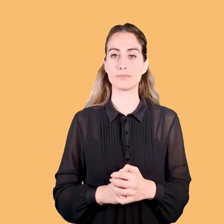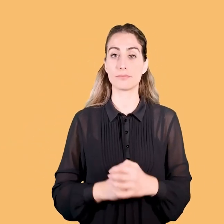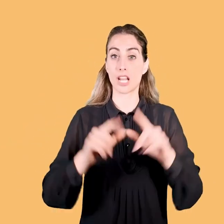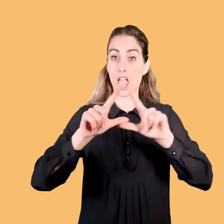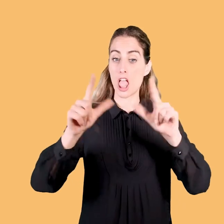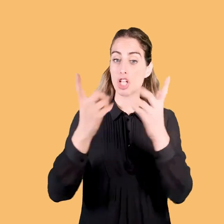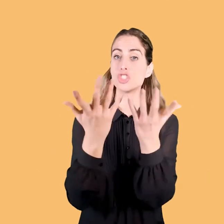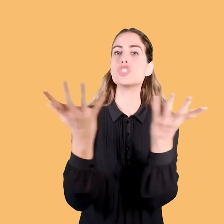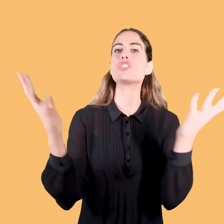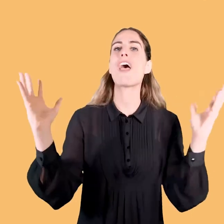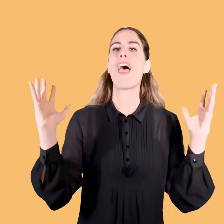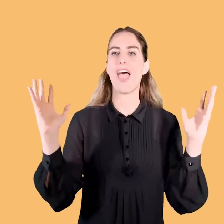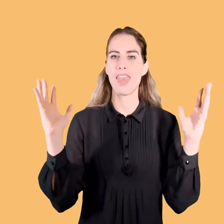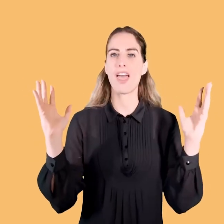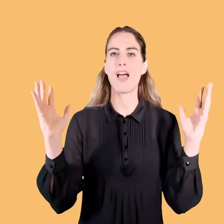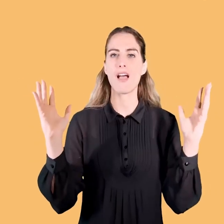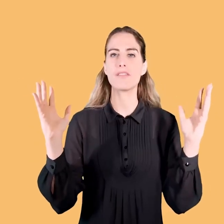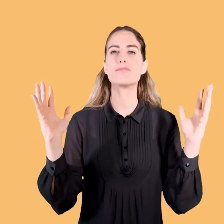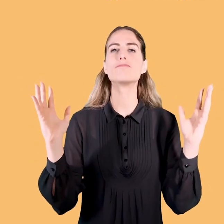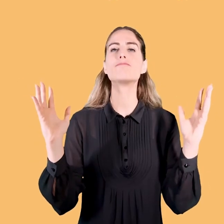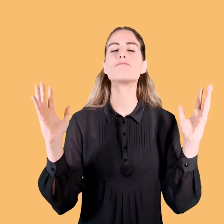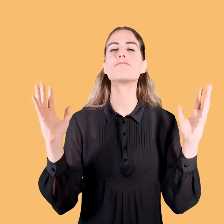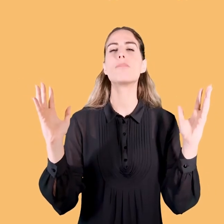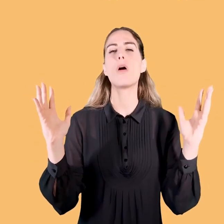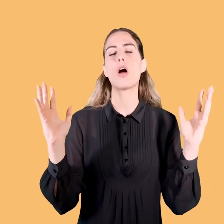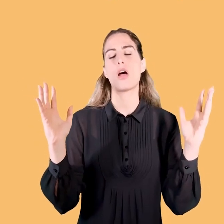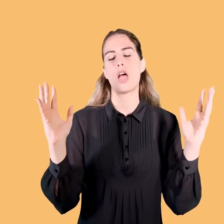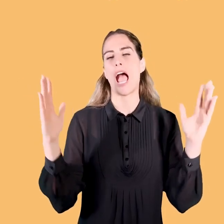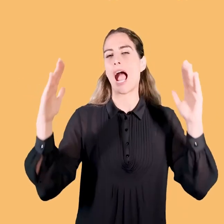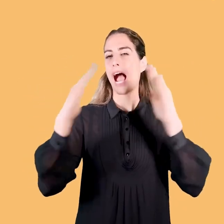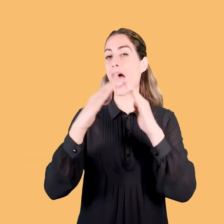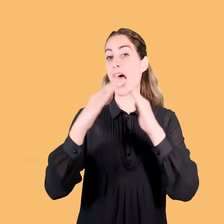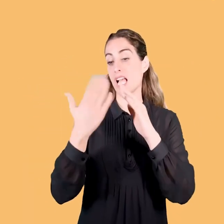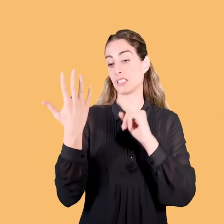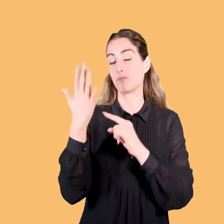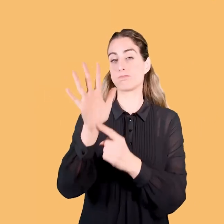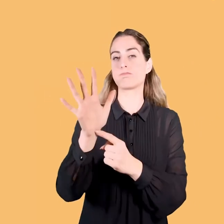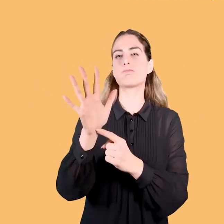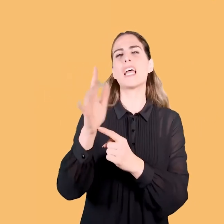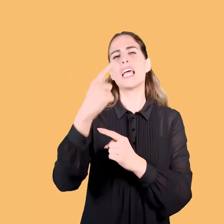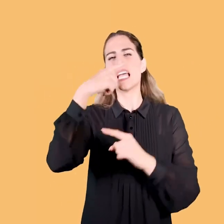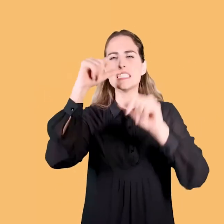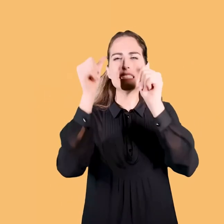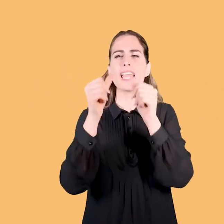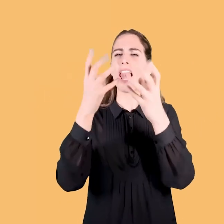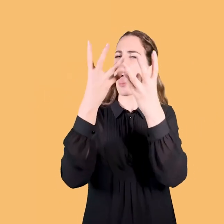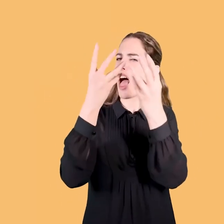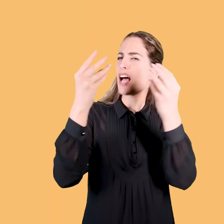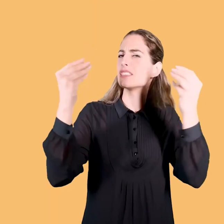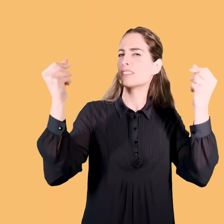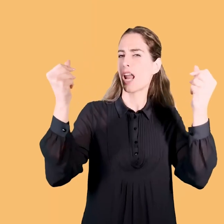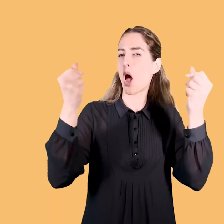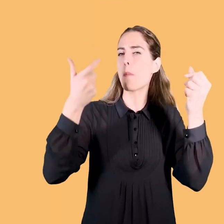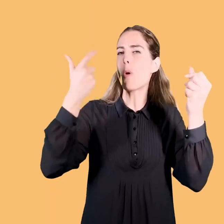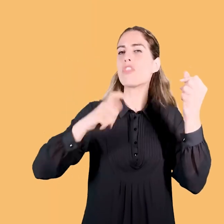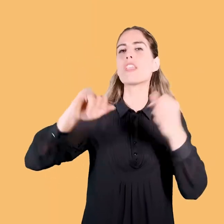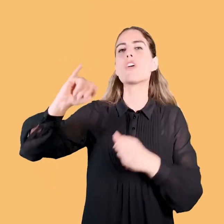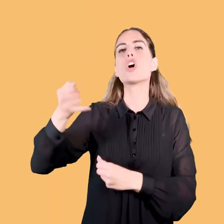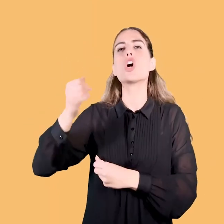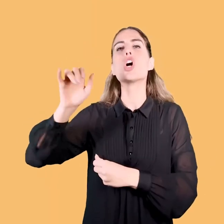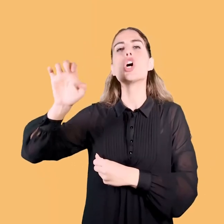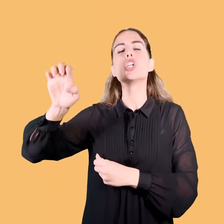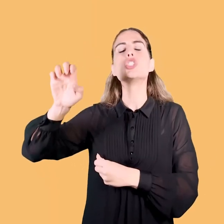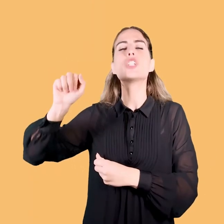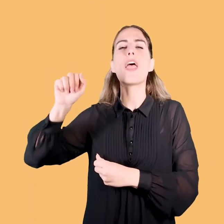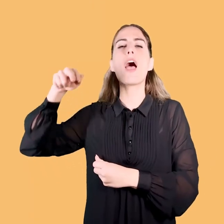La scena, la scenografia rappresenta appunto questa casa, ma in maniera un po' astratta. Il nostro Jean Cocteau era